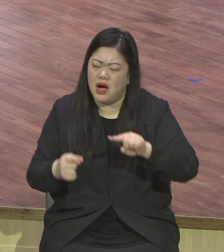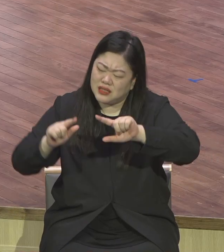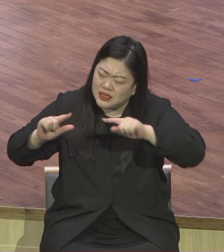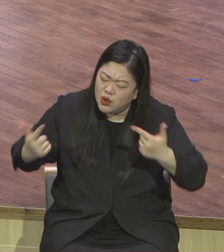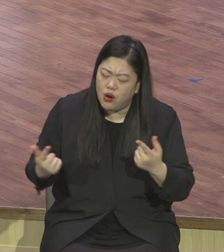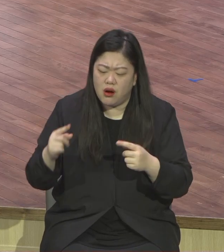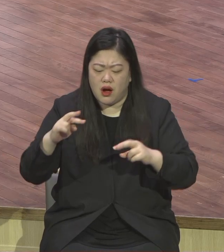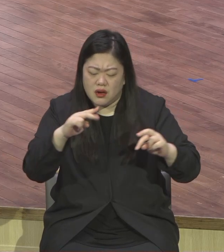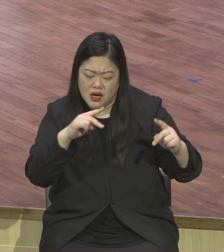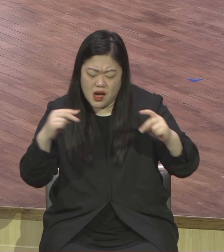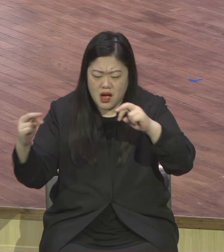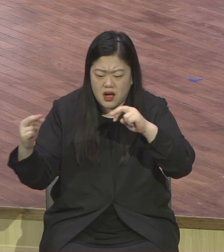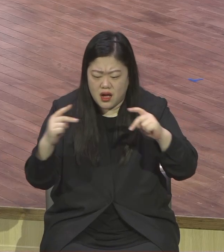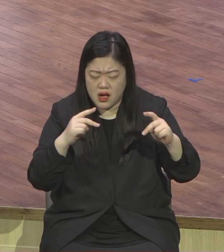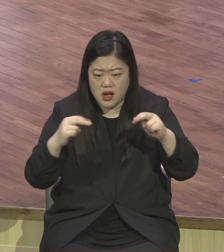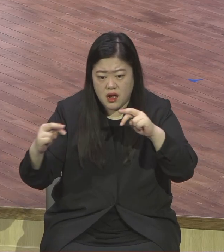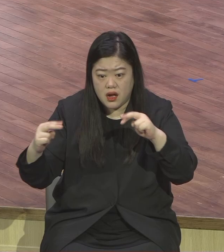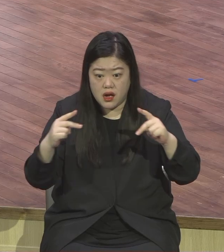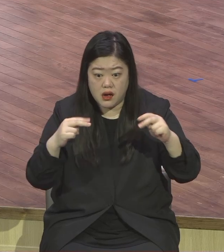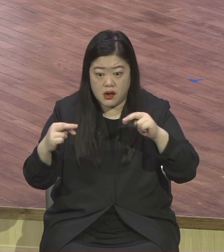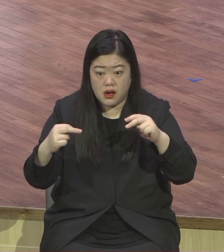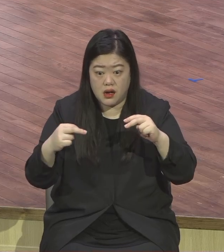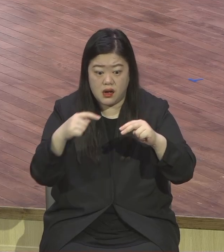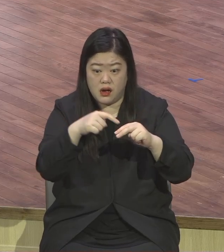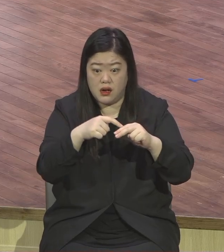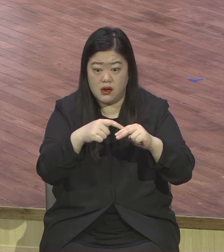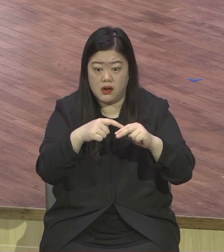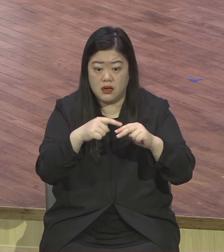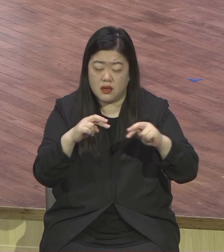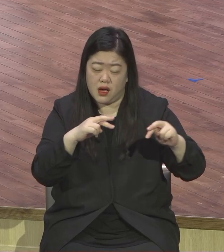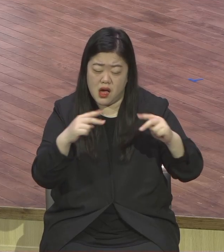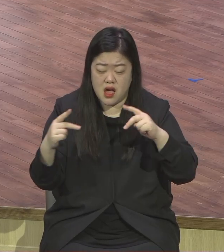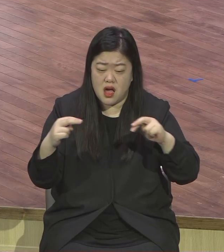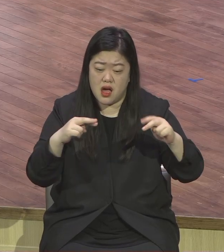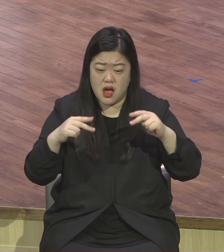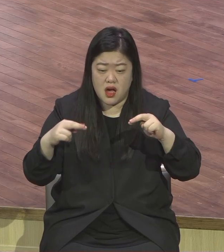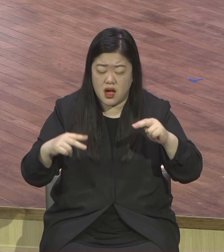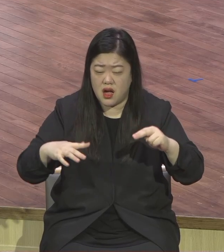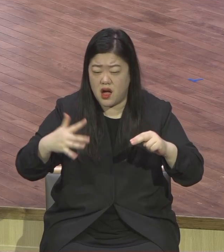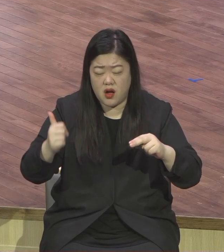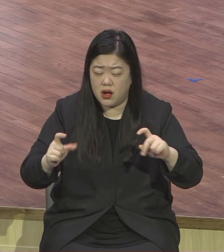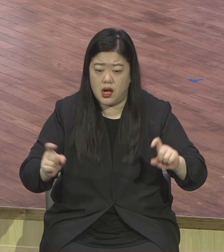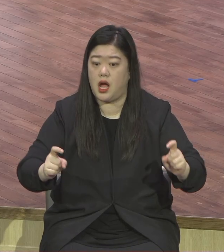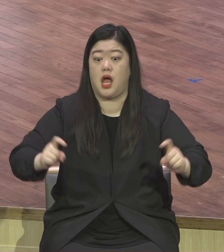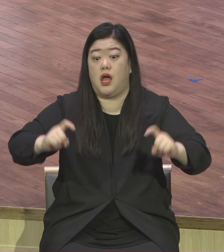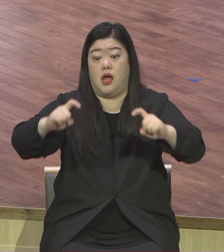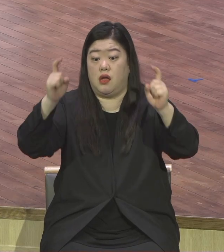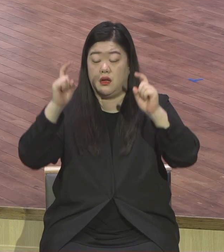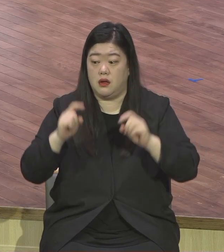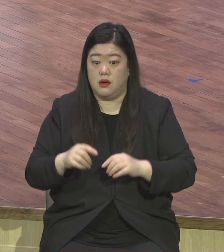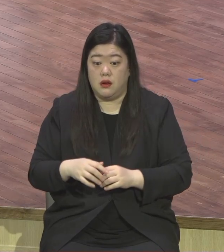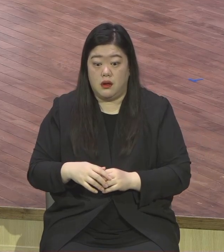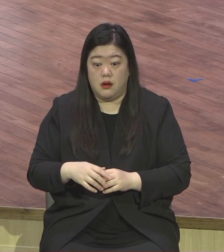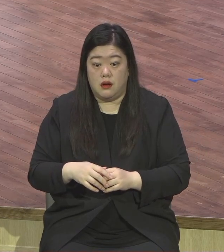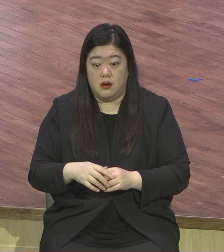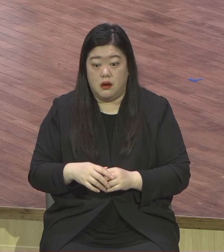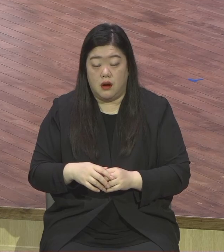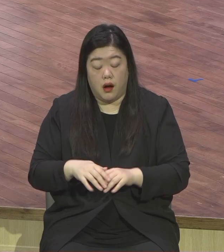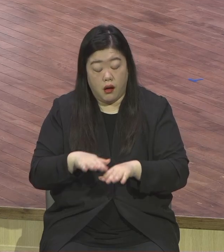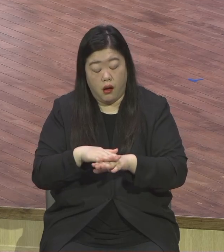그 말을 가지고 또 따지고 따지다 보니까 나중에 해결이 안 될 정도로 오해가 계속된단 말이에요.